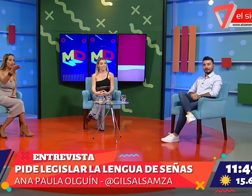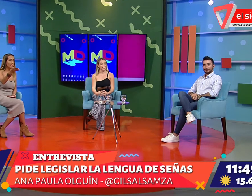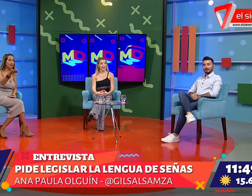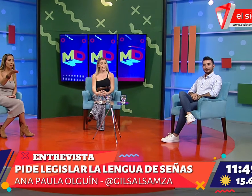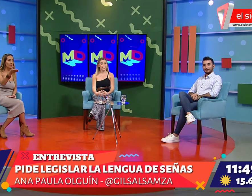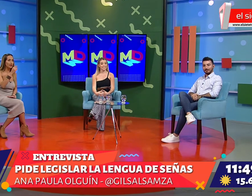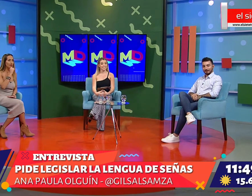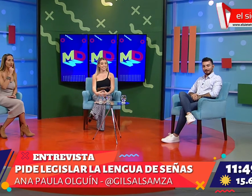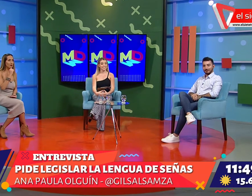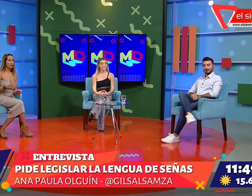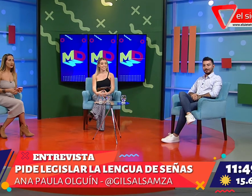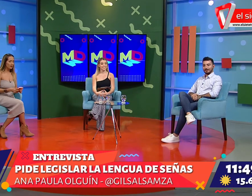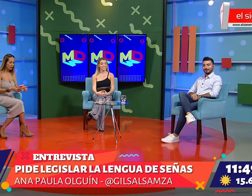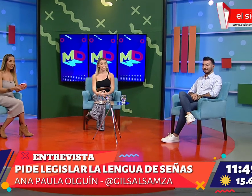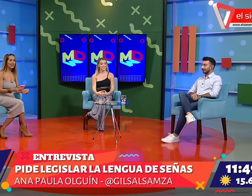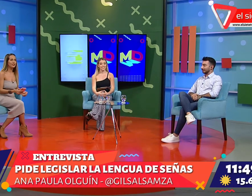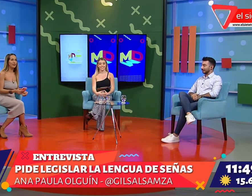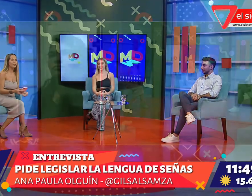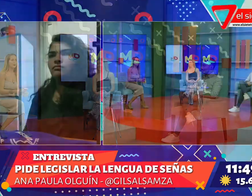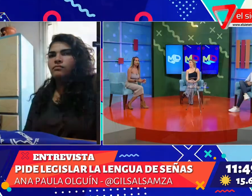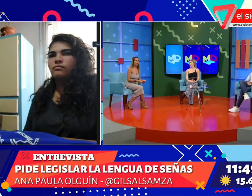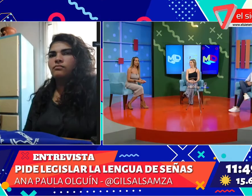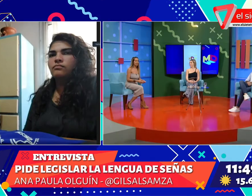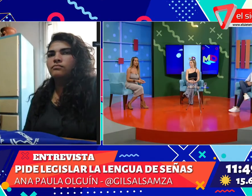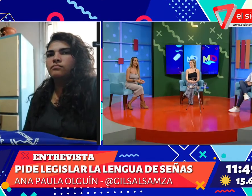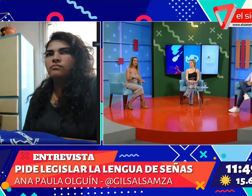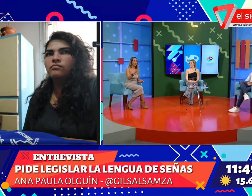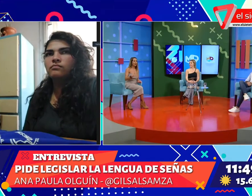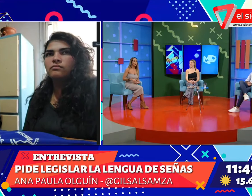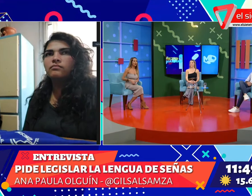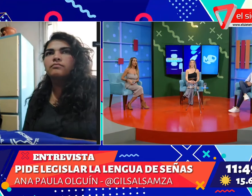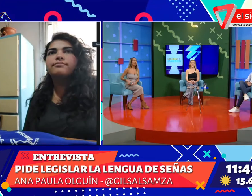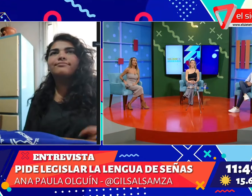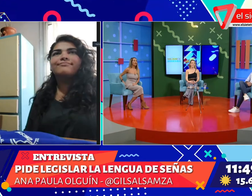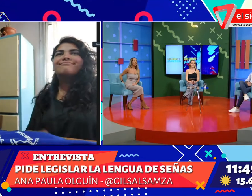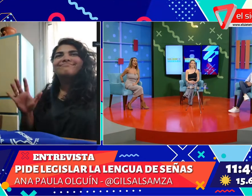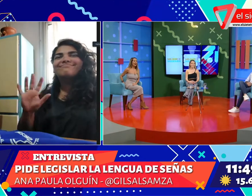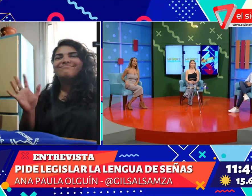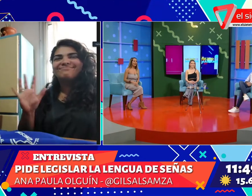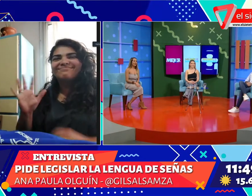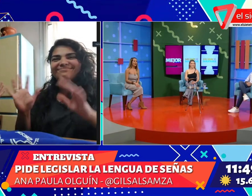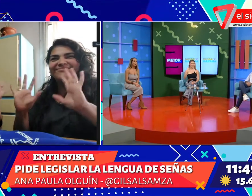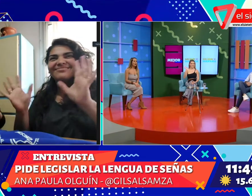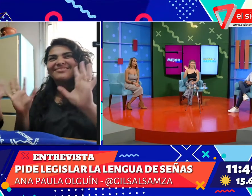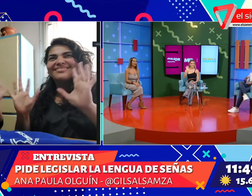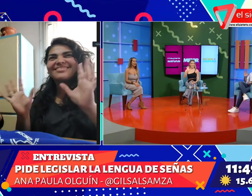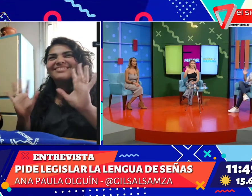que es la intérprete, que me mandó un mensaje y me pone, Dani, ya estamos, llegamos, así que ahí están las dos. bueno. Hola Ana, hola Paula, ¿cómo están?